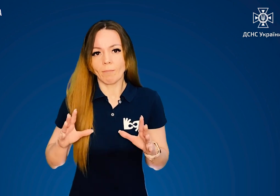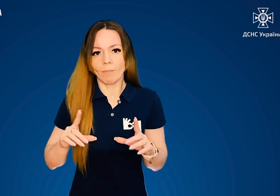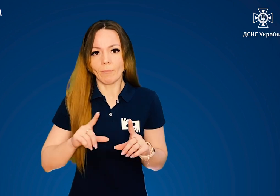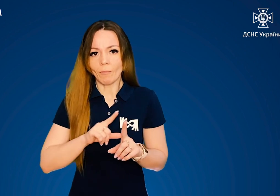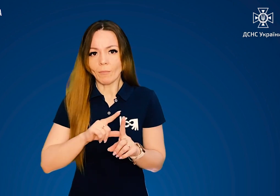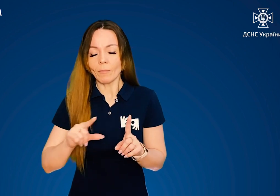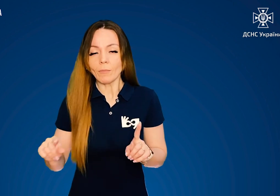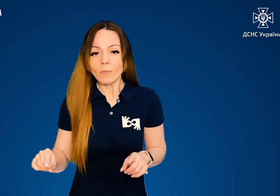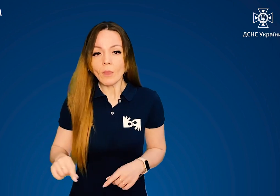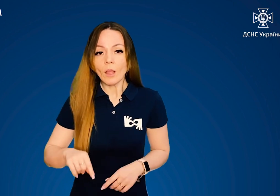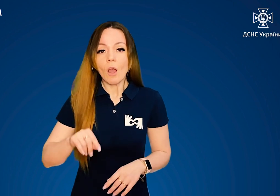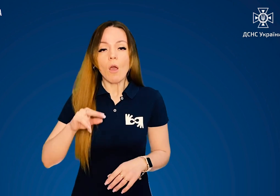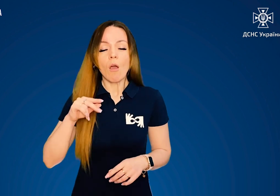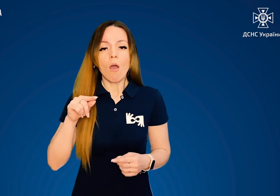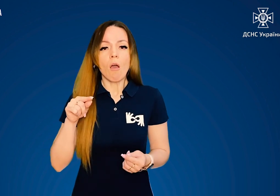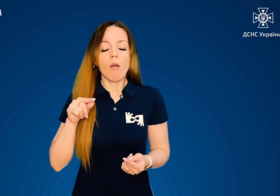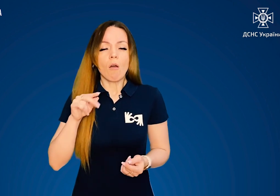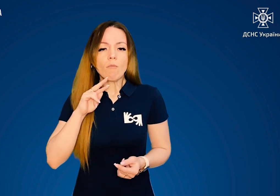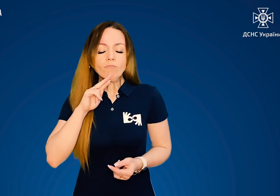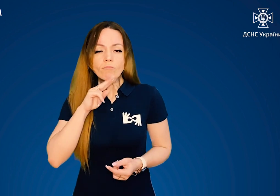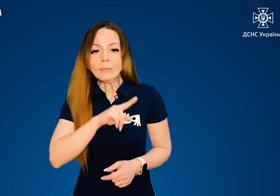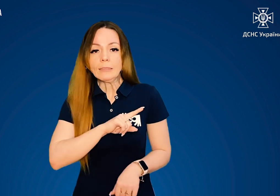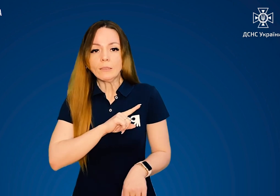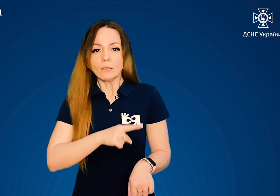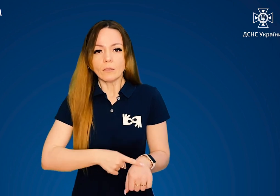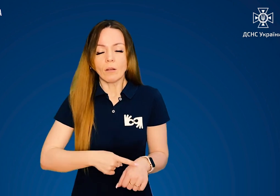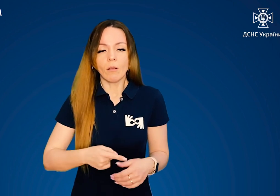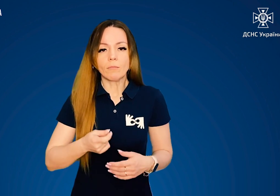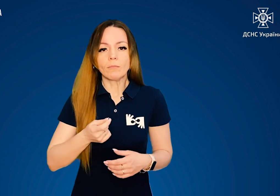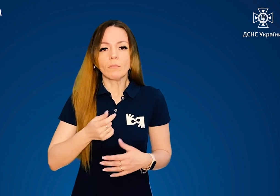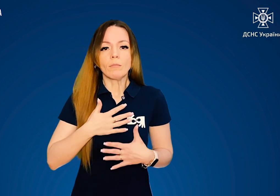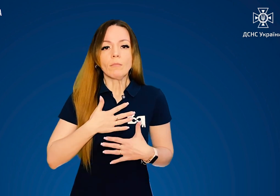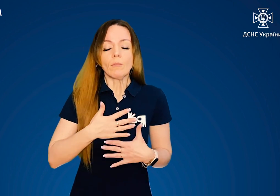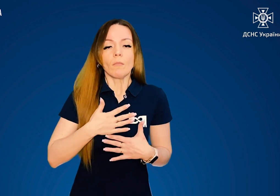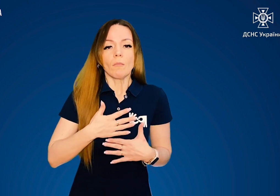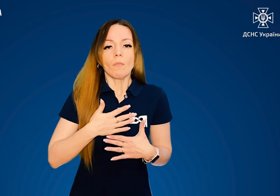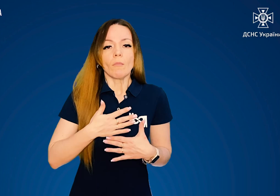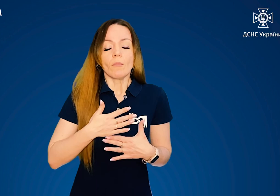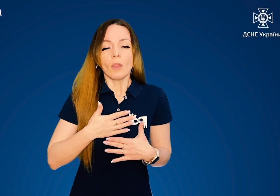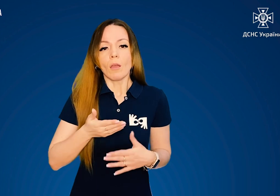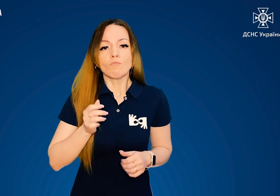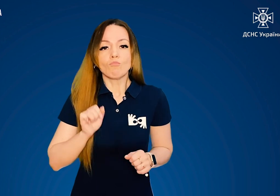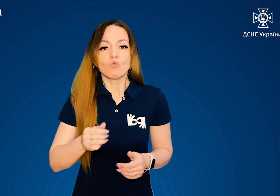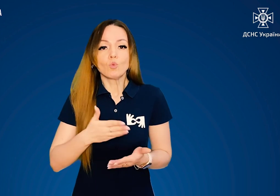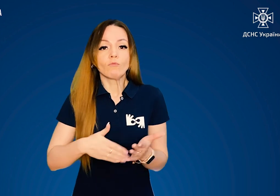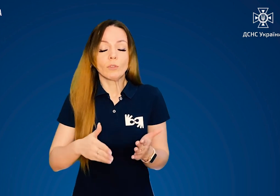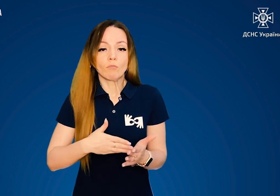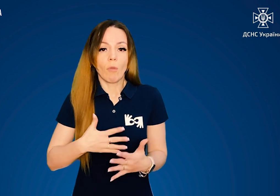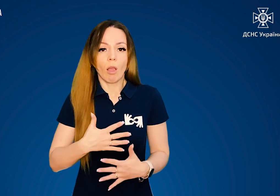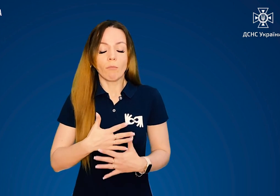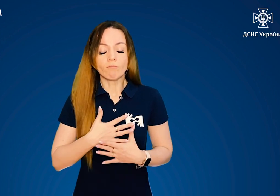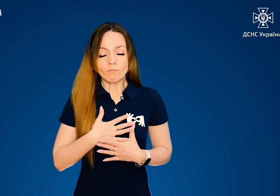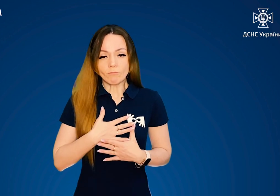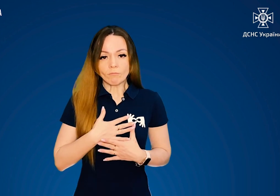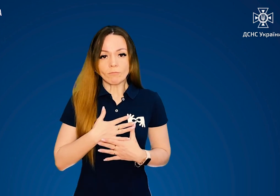Характерними ознаками тяжкого отруєння є поверхневе дихання, іноді його повна зупинка.